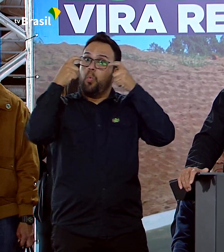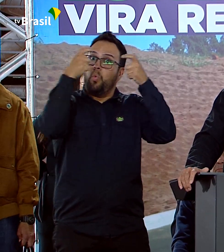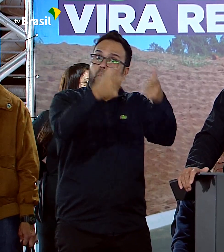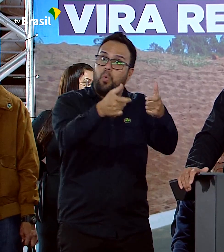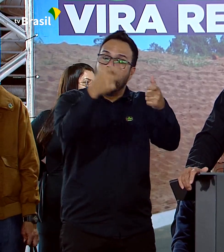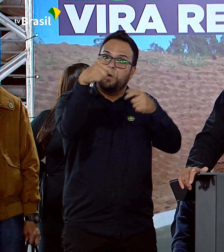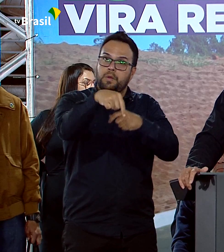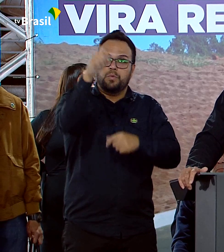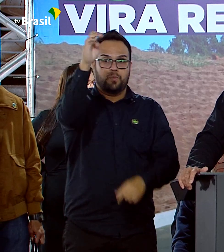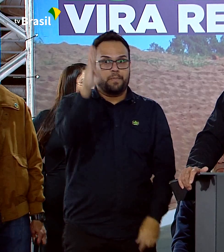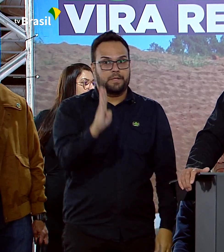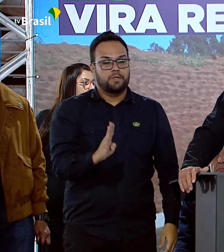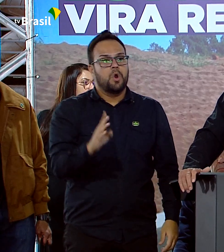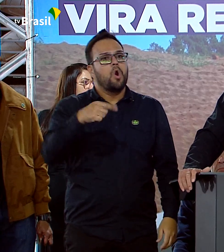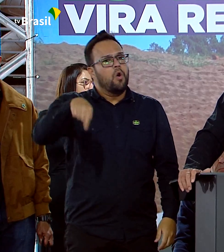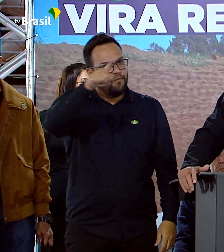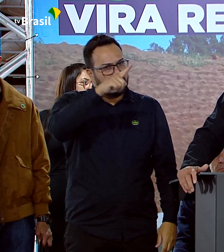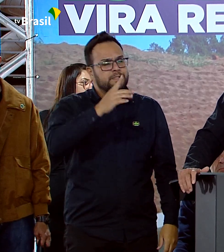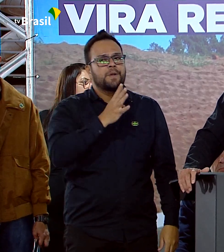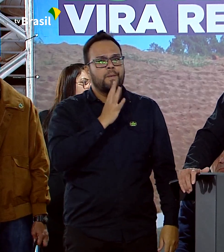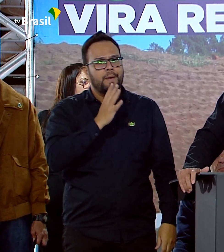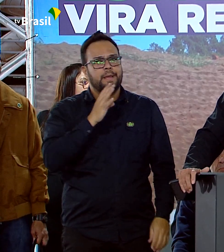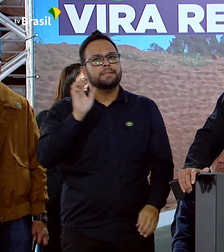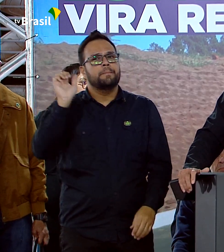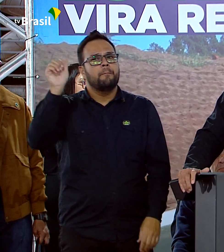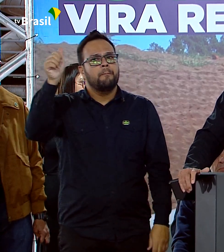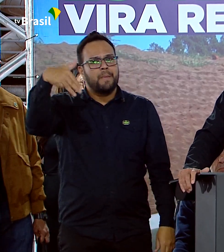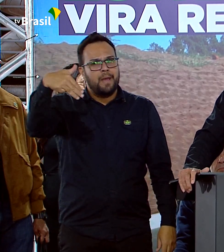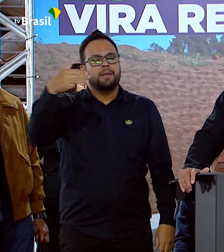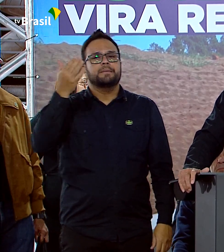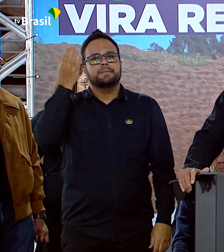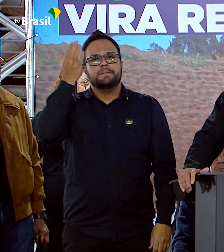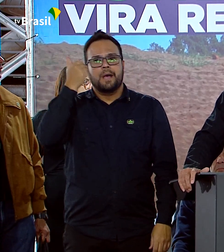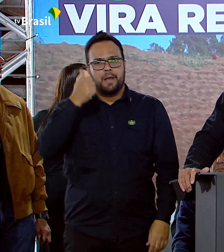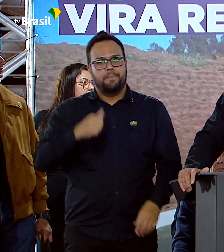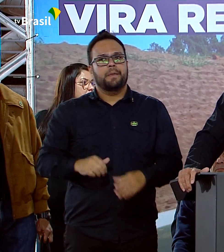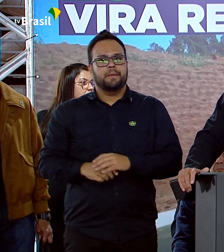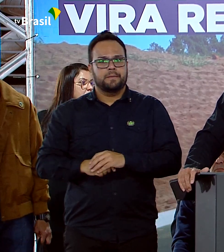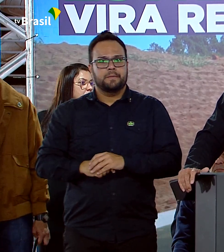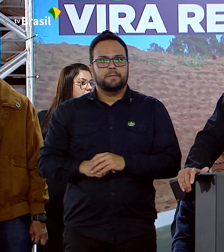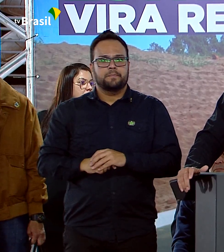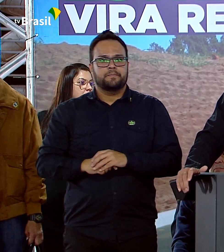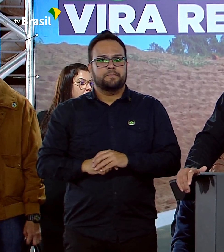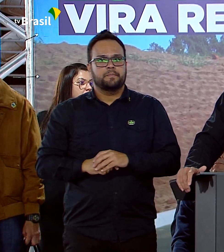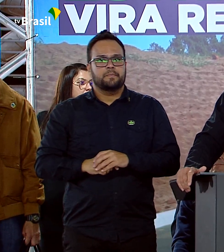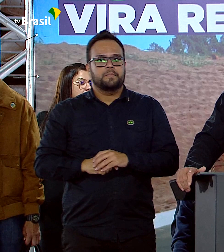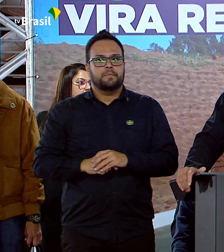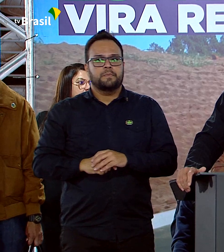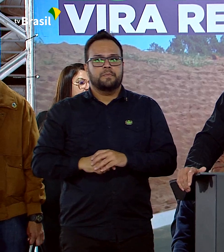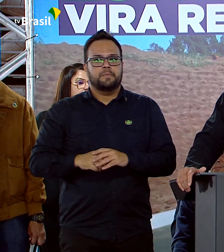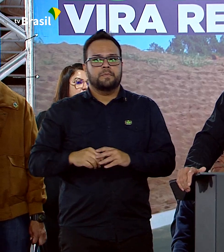Vocês bem sabem do que eu estou falando. não venhamos ceder